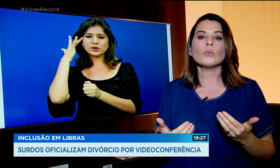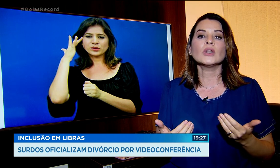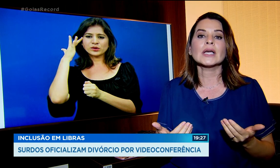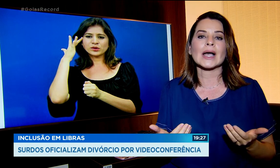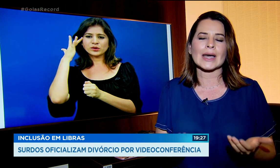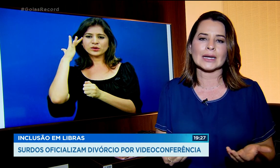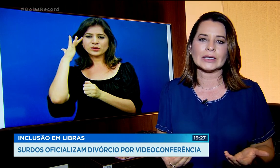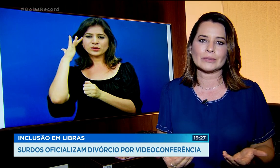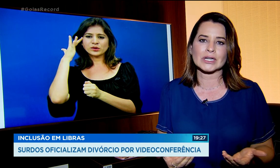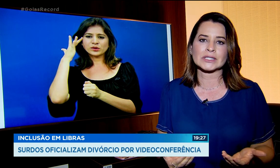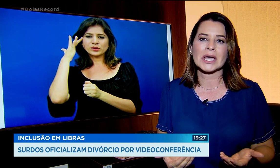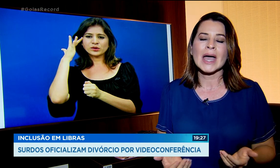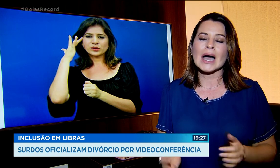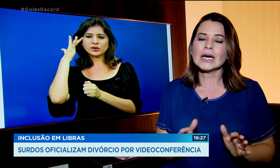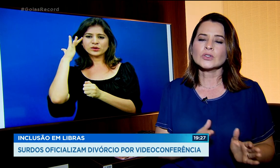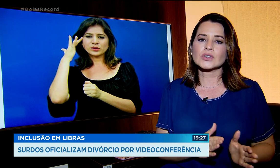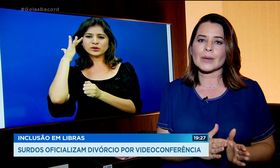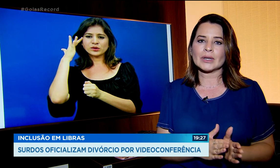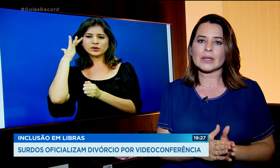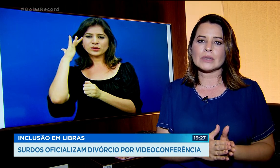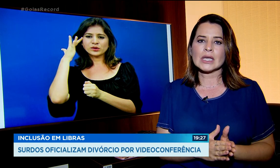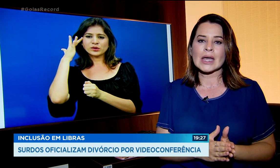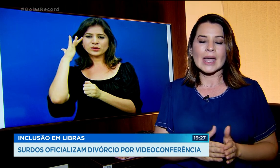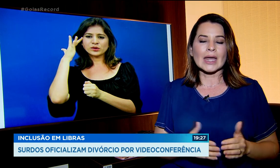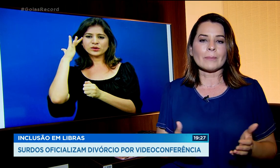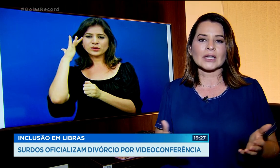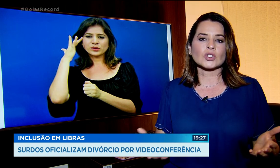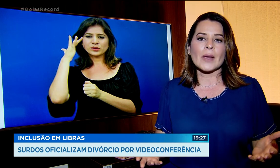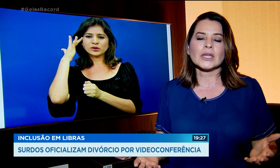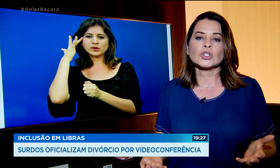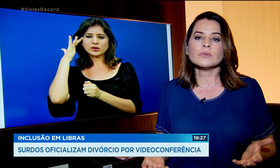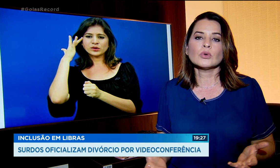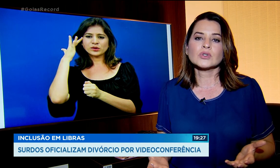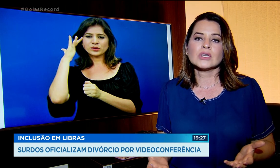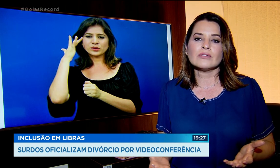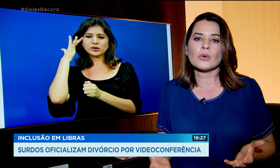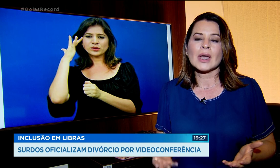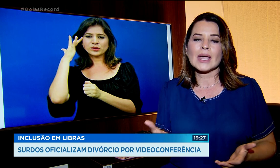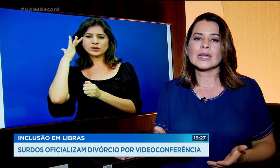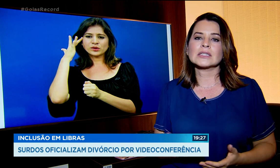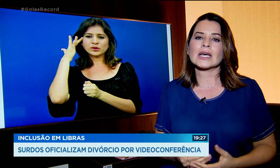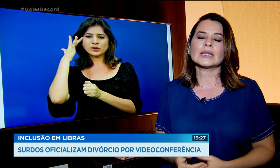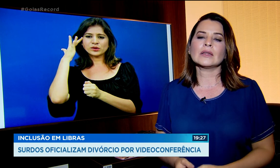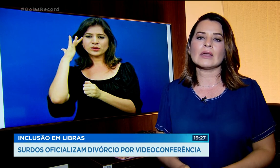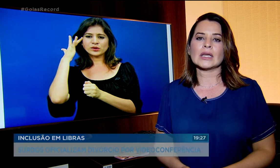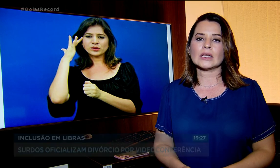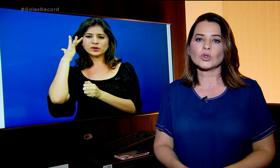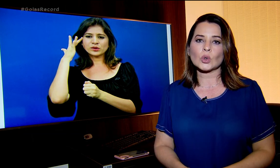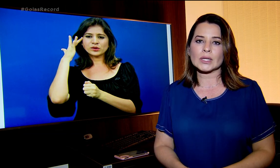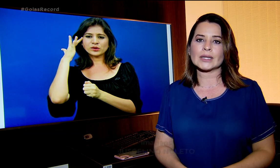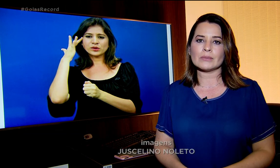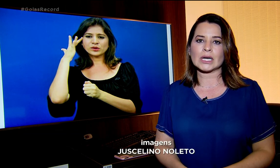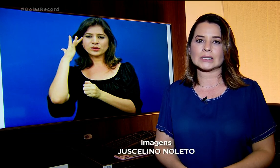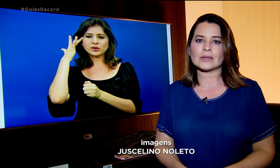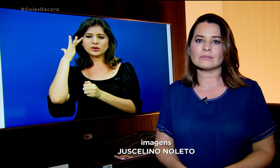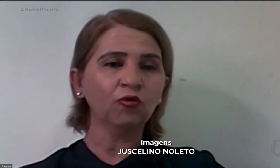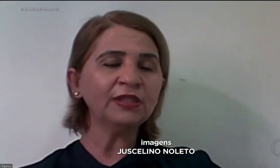comunicar em Libras. Antes da pandemia, era praticamente impossível eles atenderem toda a demanda. O